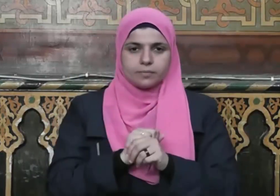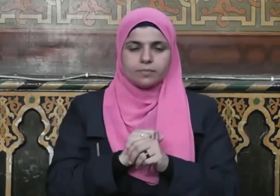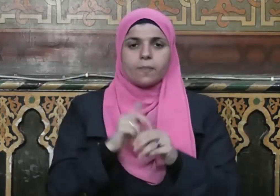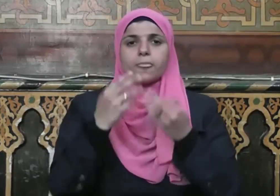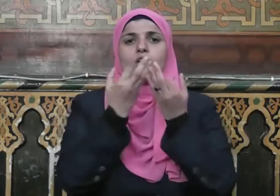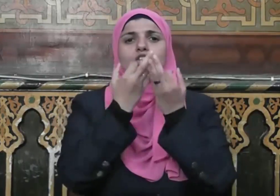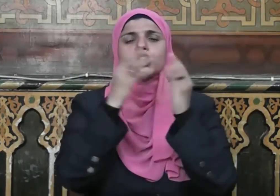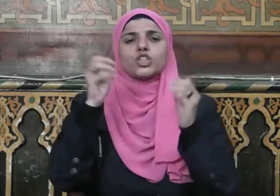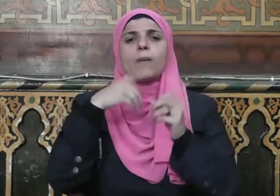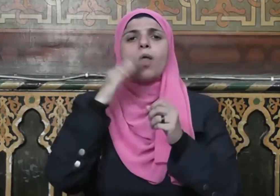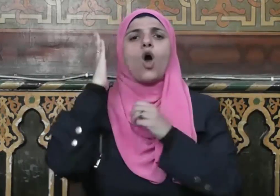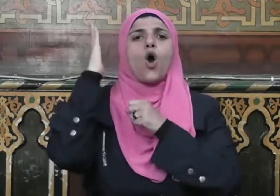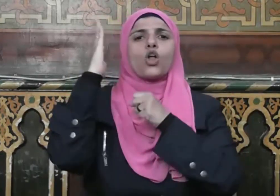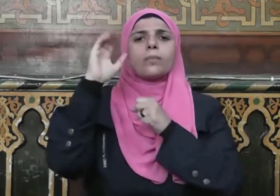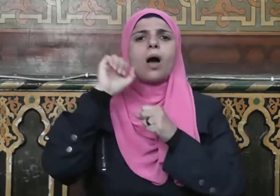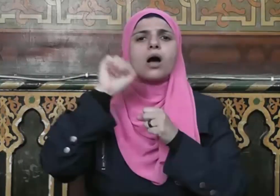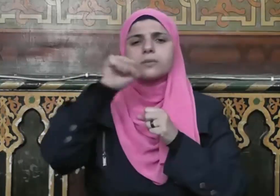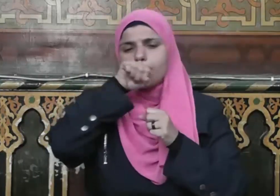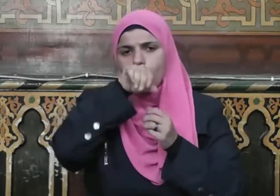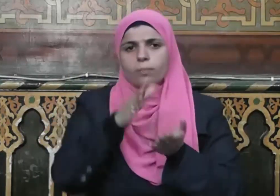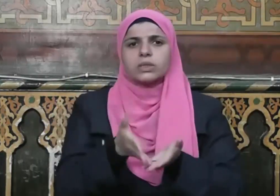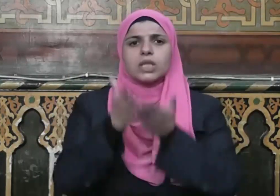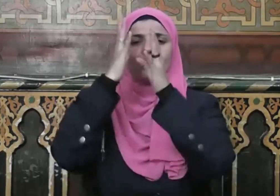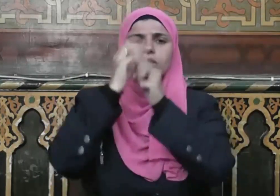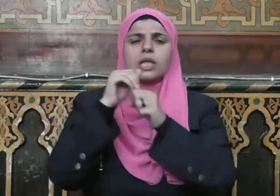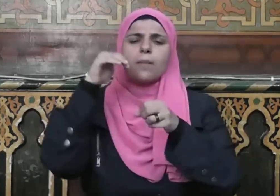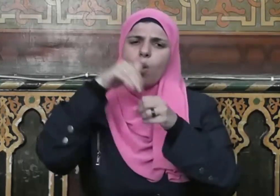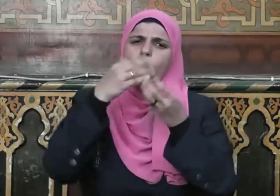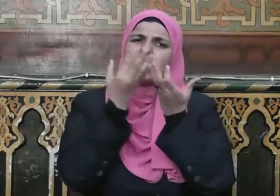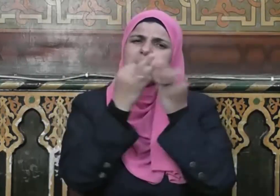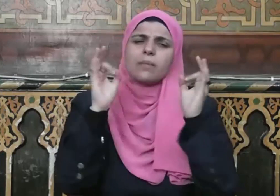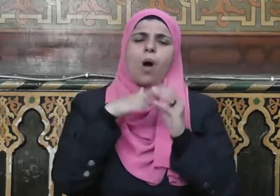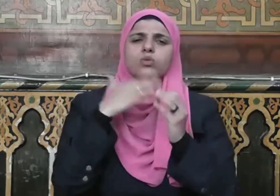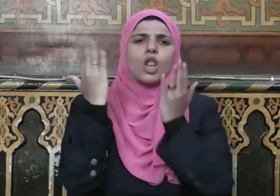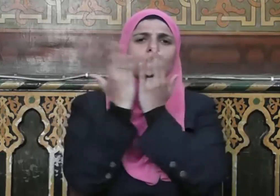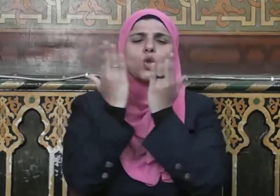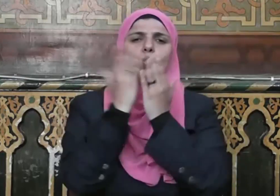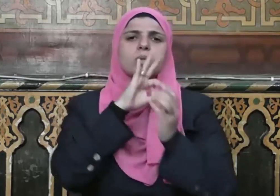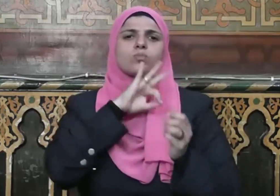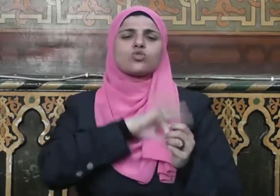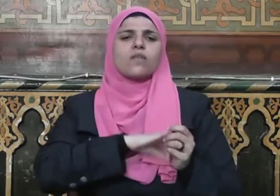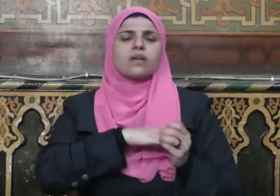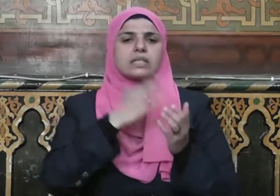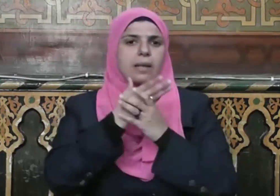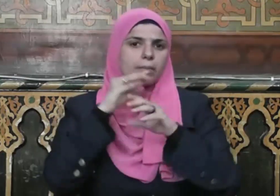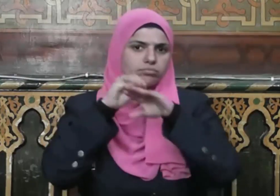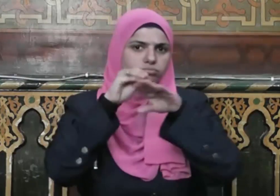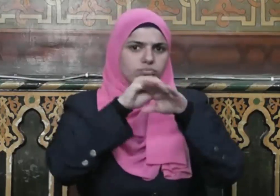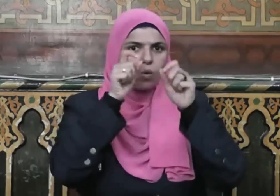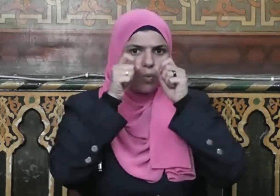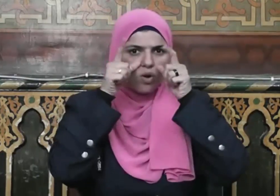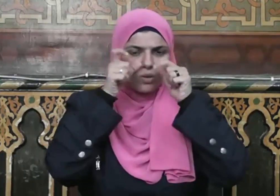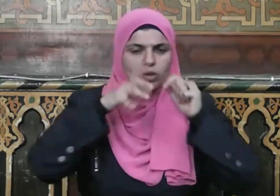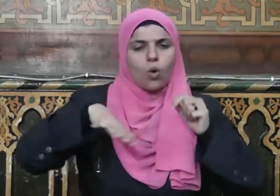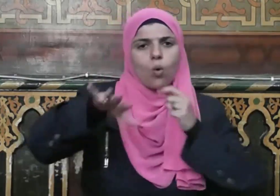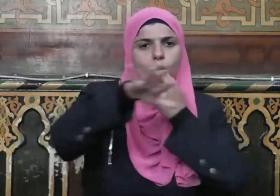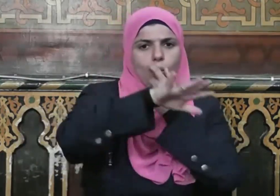فاجتملت خطبته صلى الله عليه وسلم على كثير من الدروس العظيمة والعبر البليغة